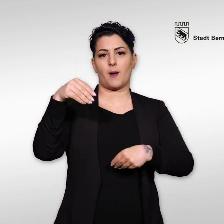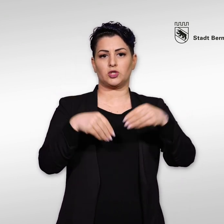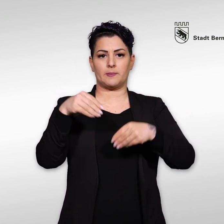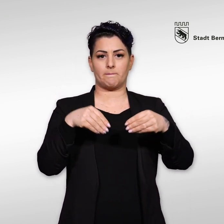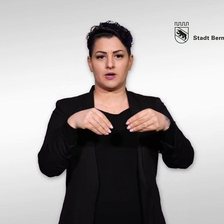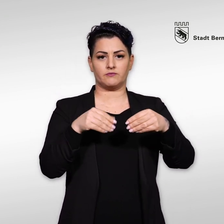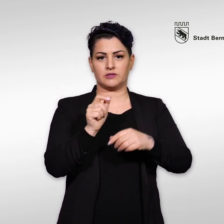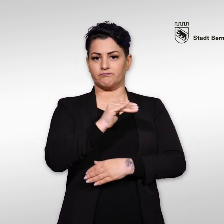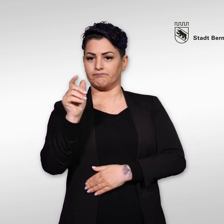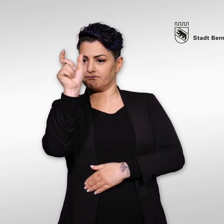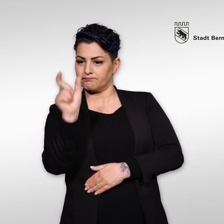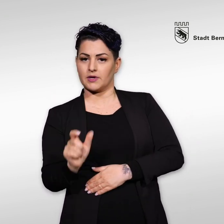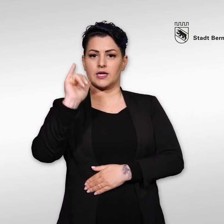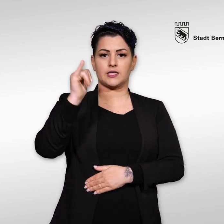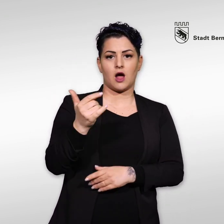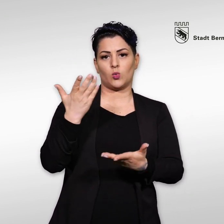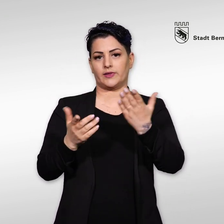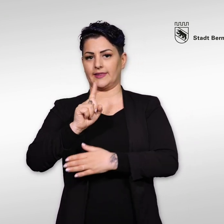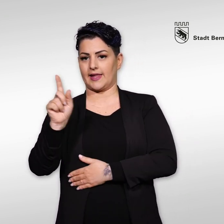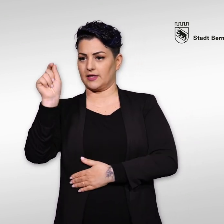Daneben können Sie Ja oder Nein ankreuzen.